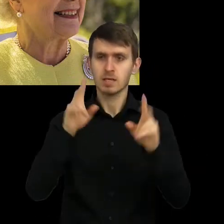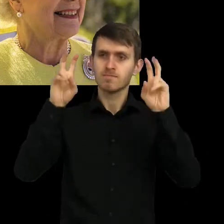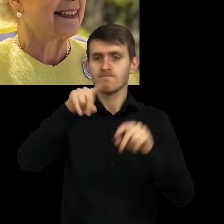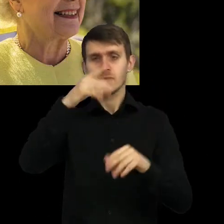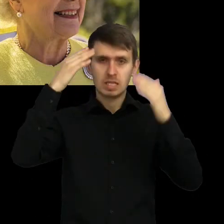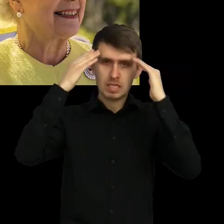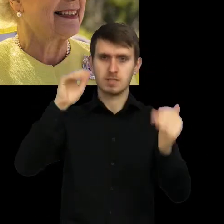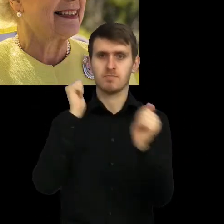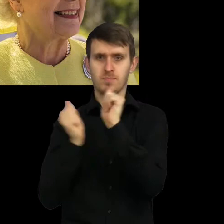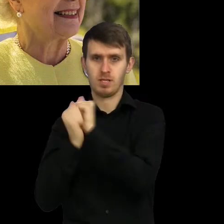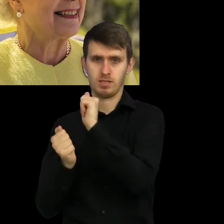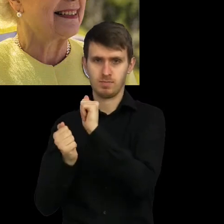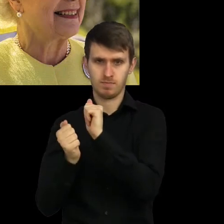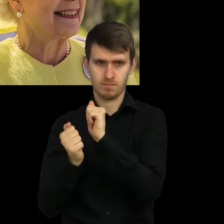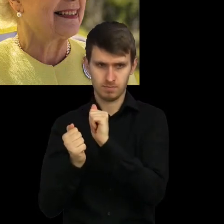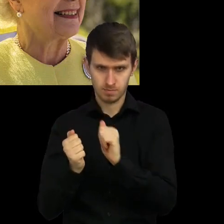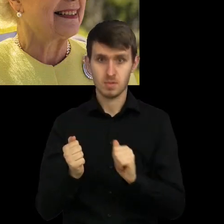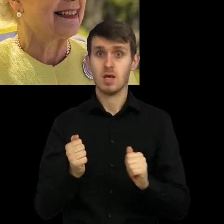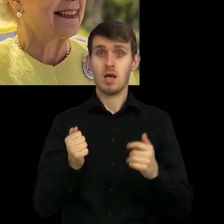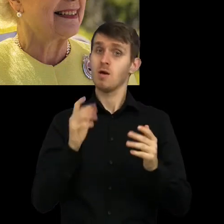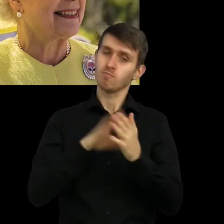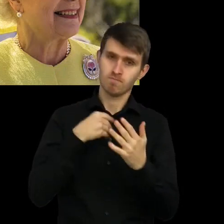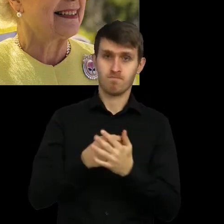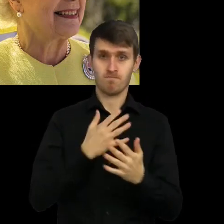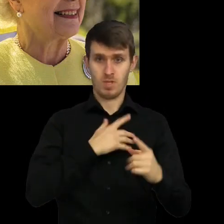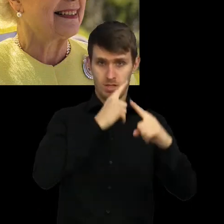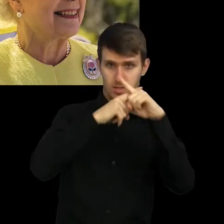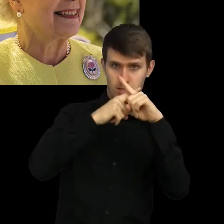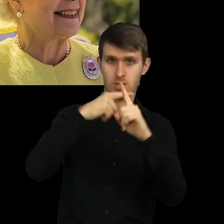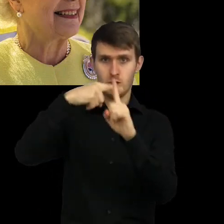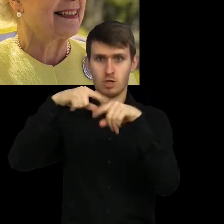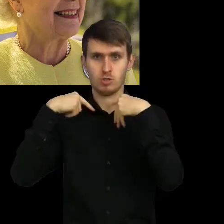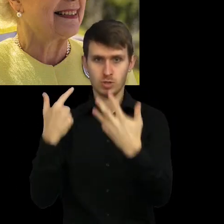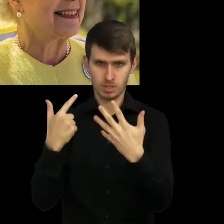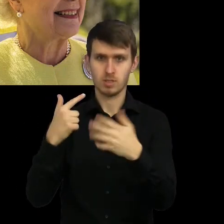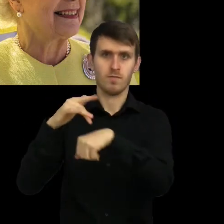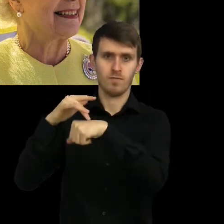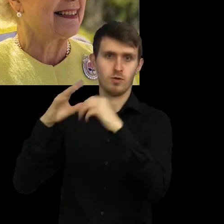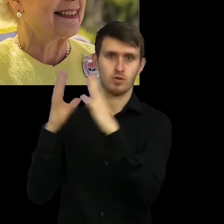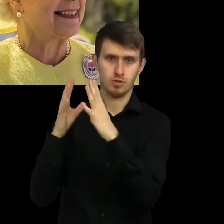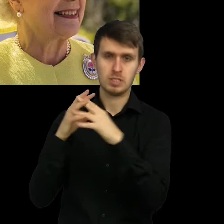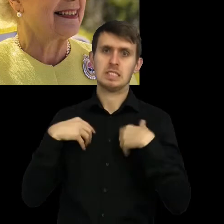rozwiązywania równań z niewiadomą. Mamy x dodać 7 równa się 10.